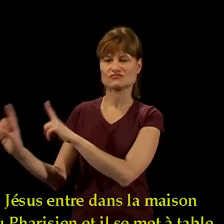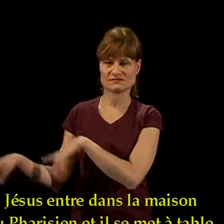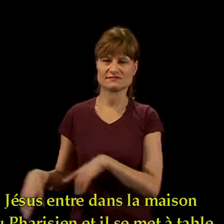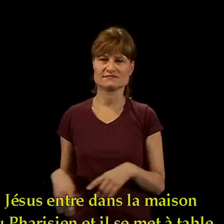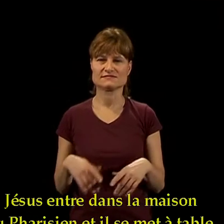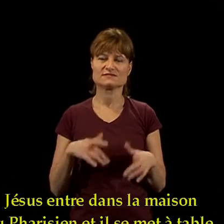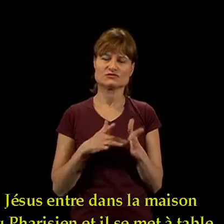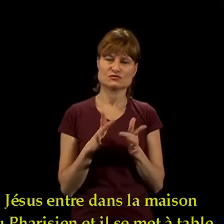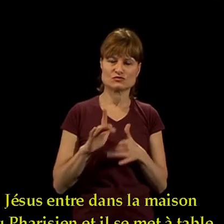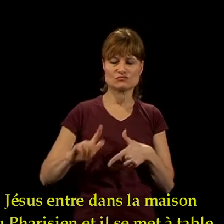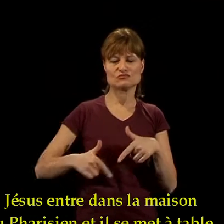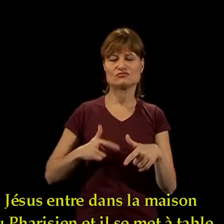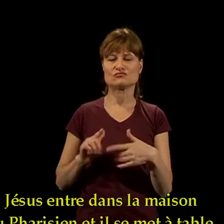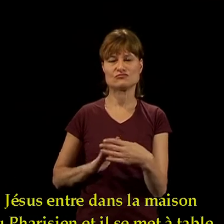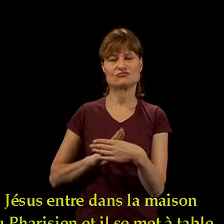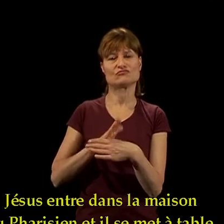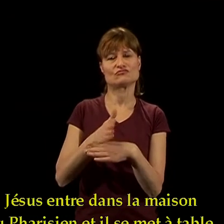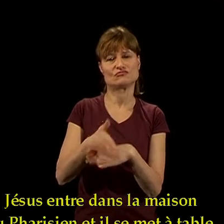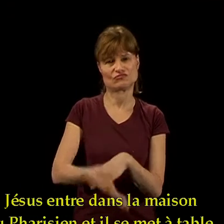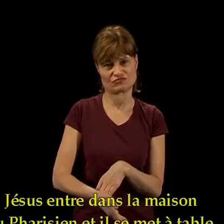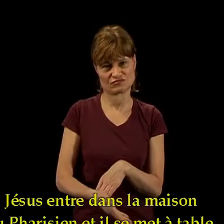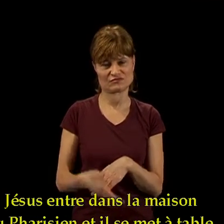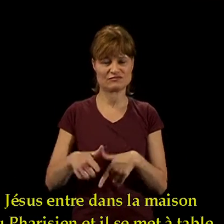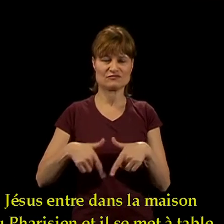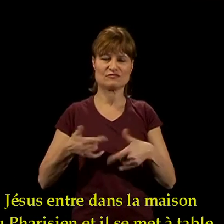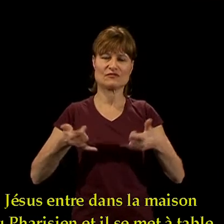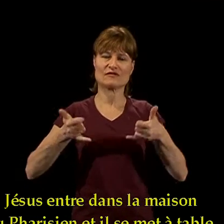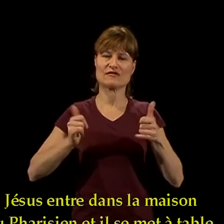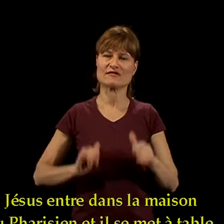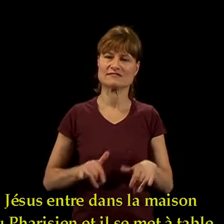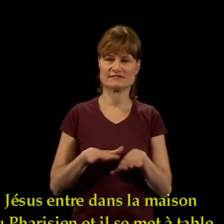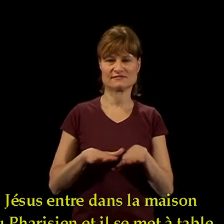Jésus entre dans la maison du pharisien et il se met à table.